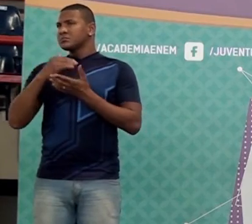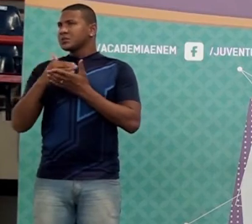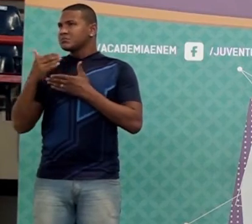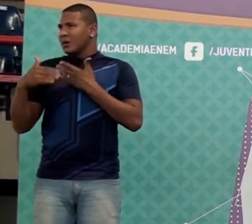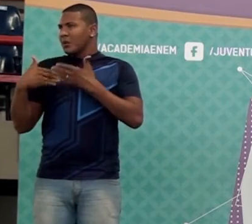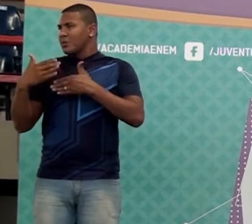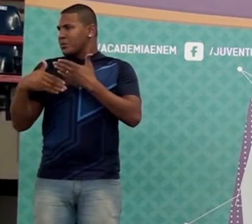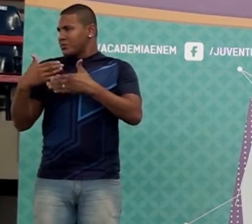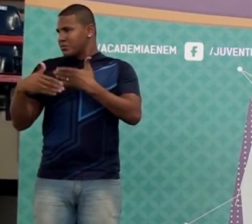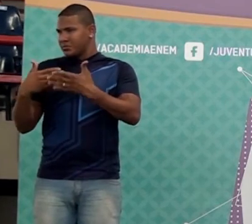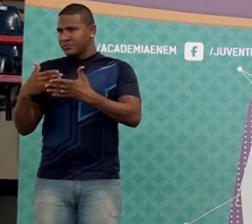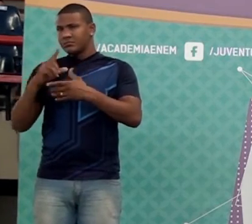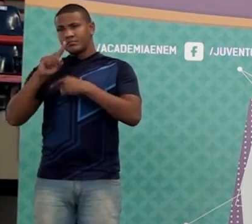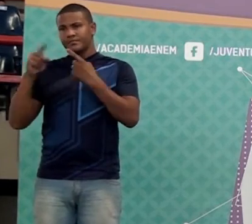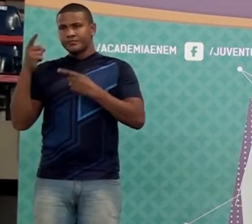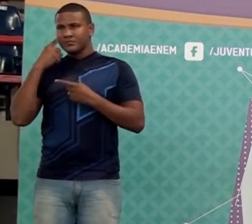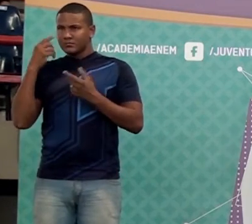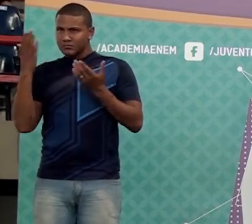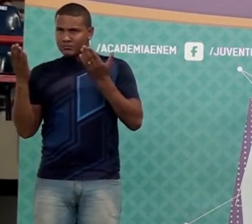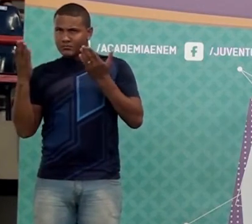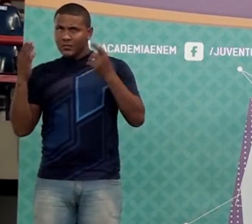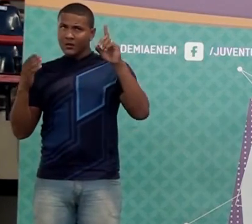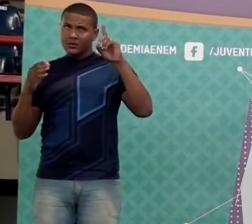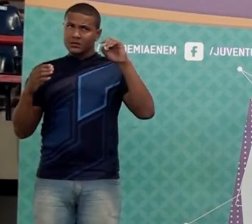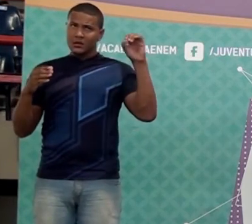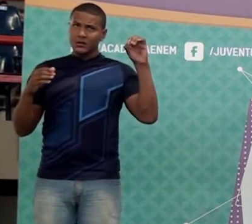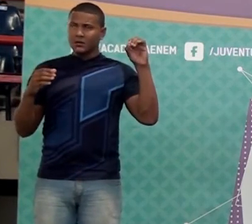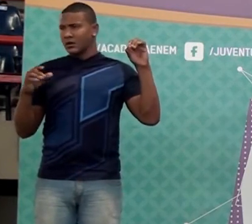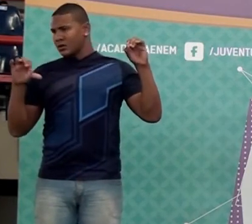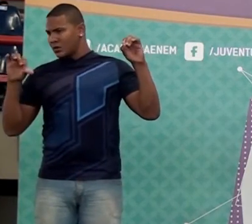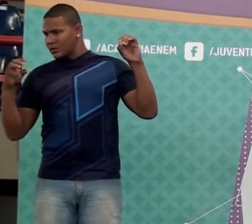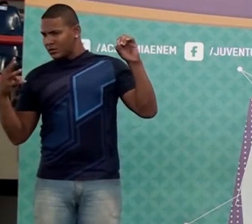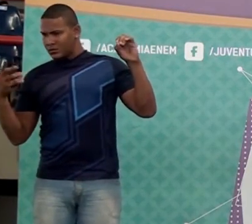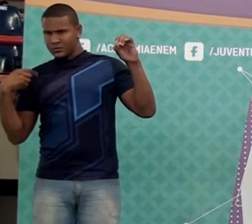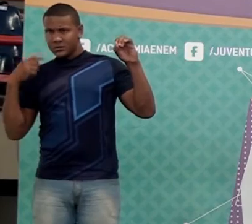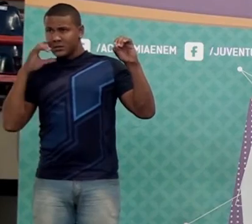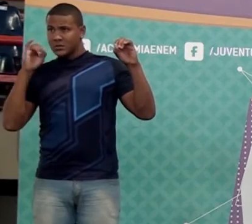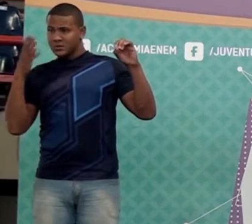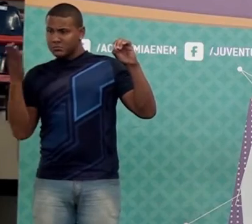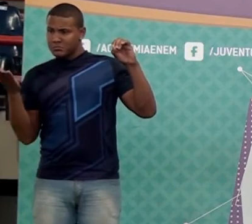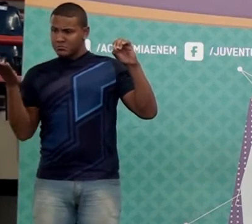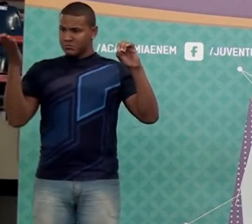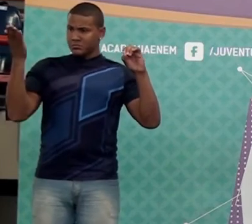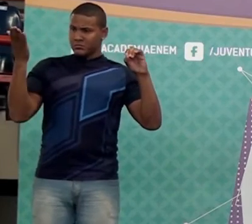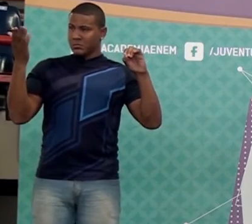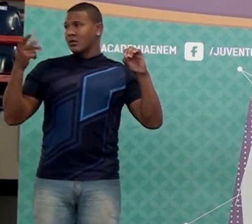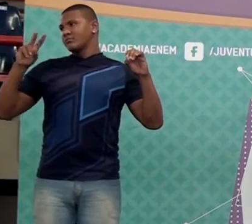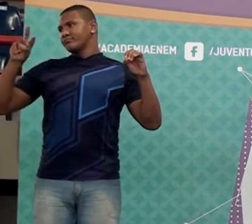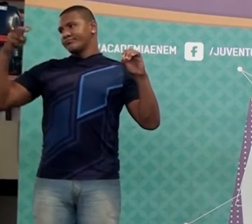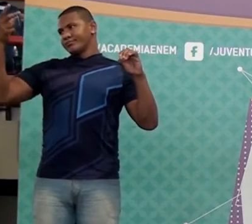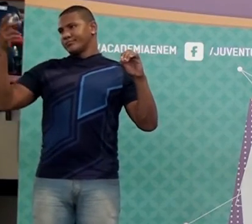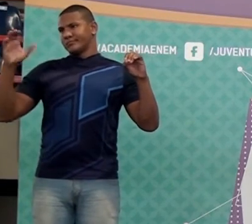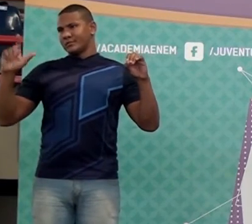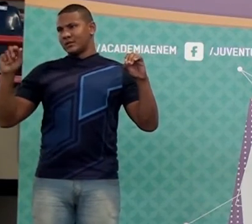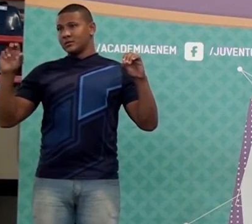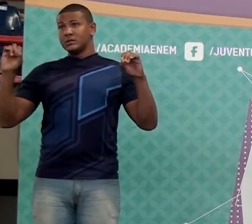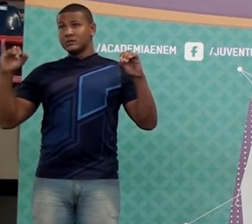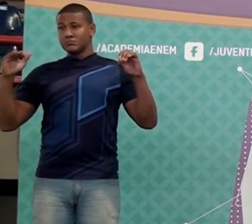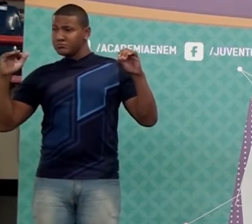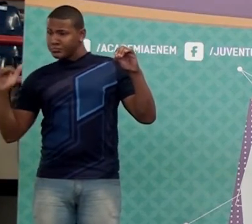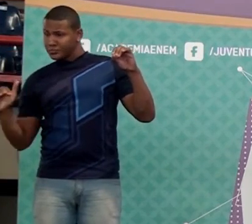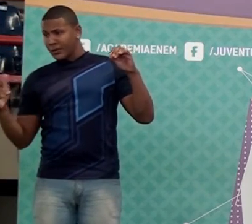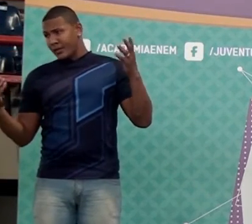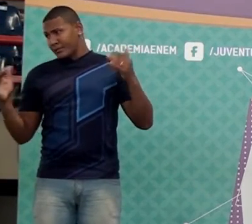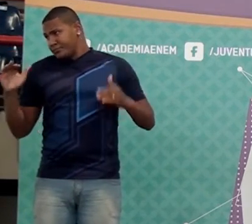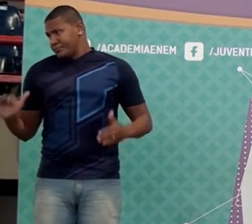pá, pá. No final, compara o 100 no começo com o que deu no final. Se no final ficou mais de 100, é porque aumentou. Se no final ficou menos